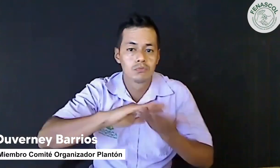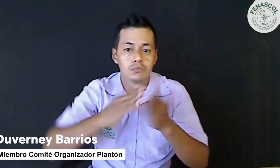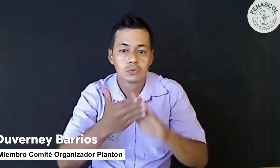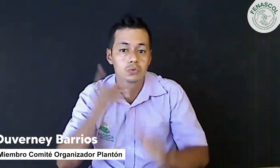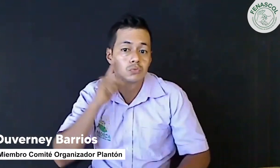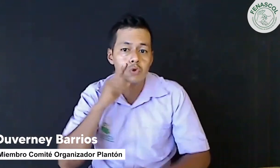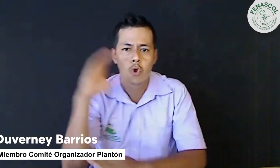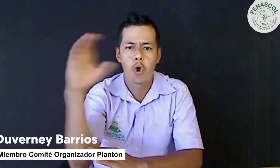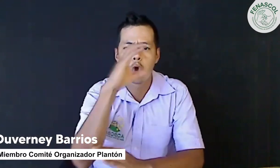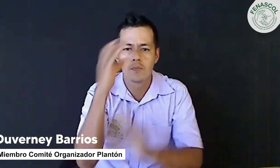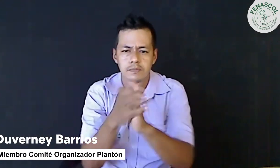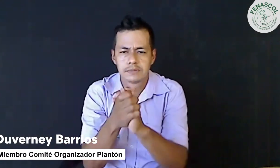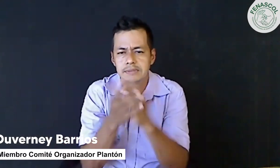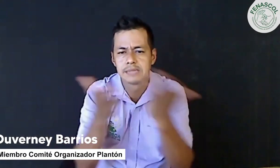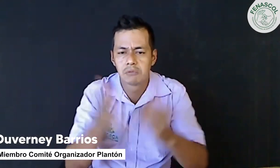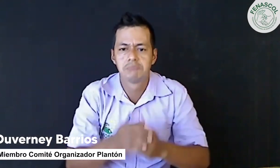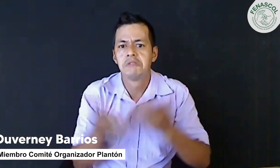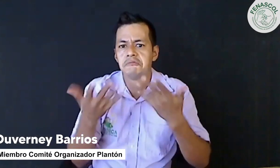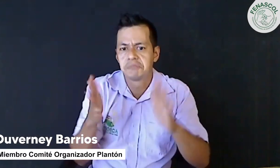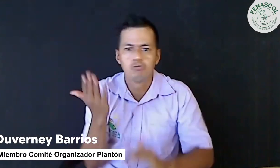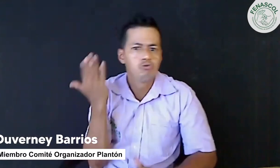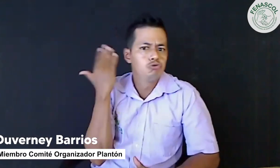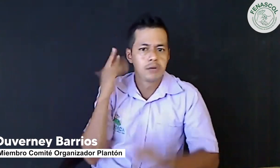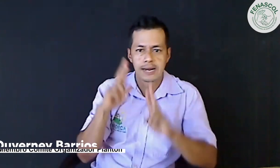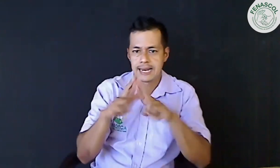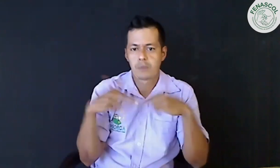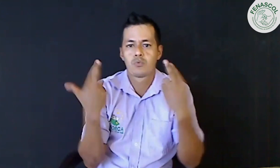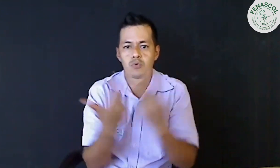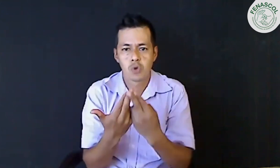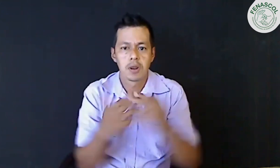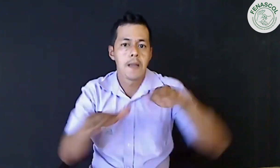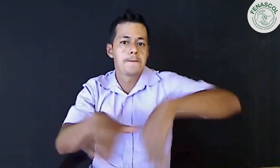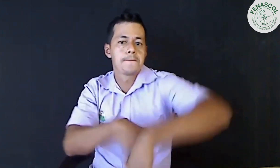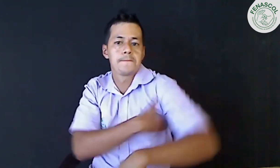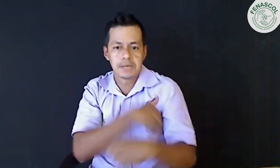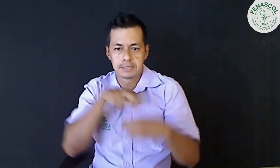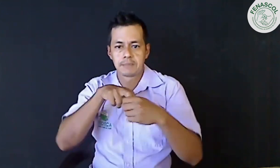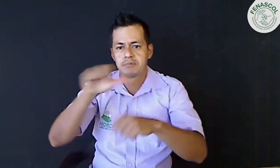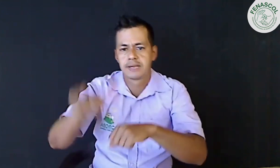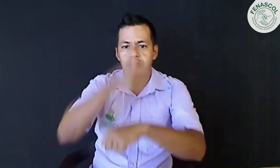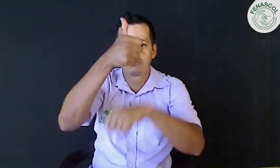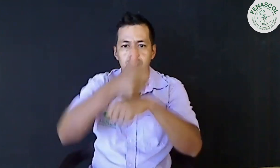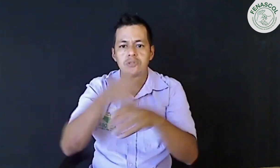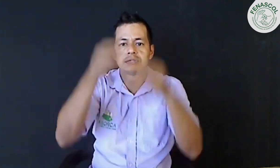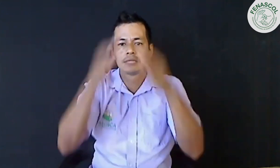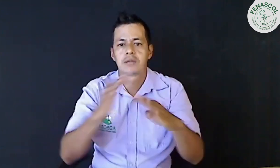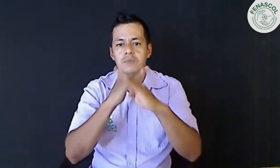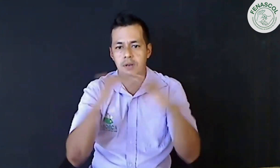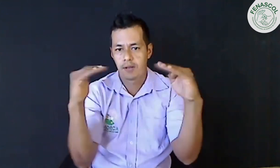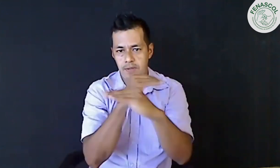Un cordial saludo a toda la comunidad sorda de Colombia. En la pasada reunión donde participó el Director de la Agencia Nacional